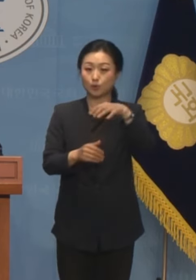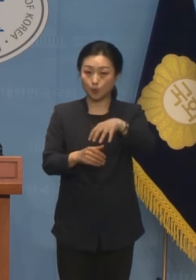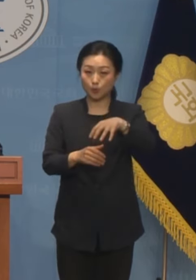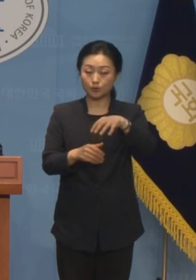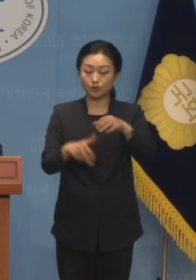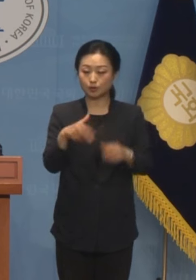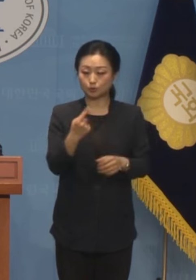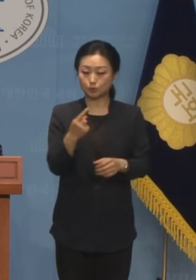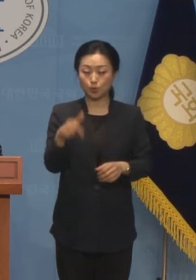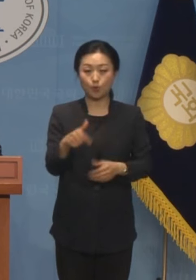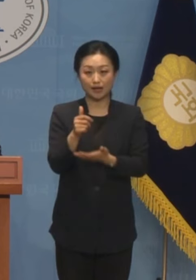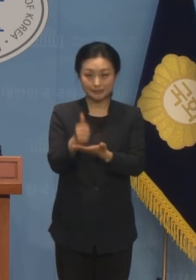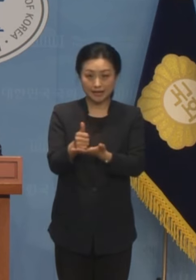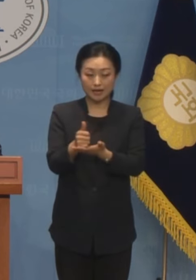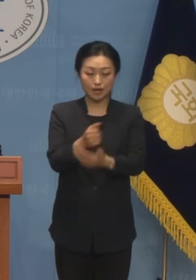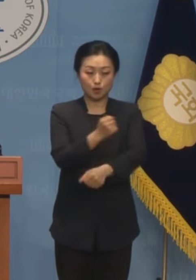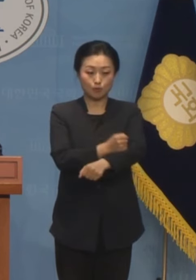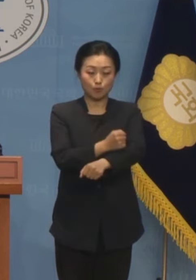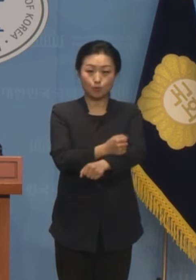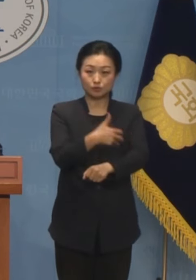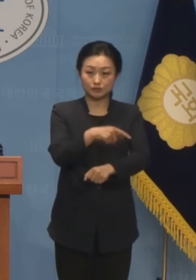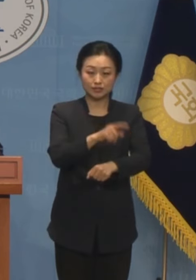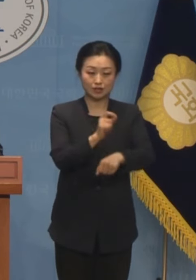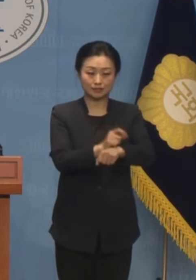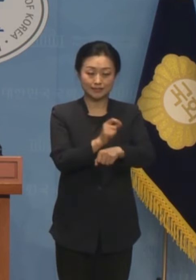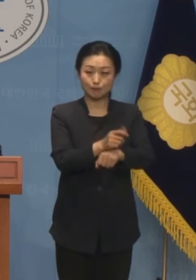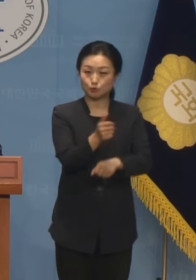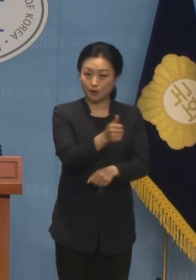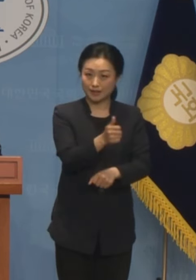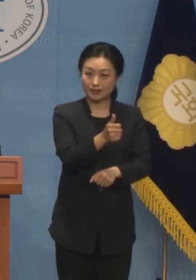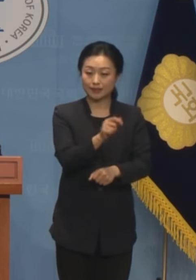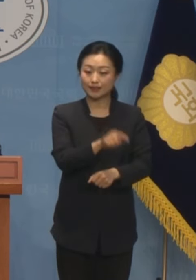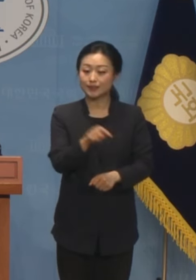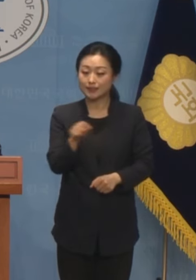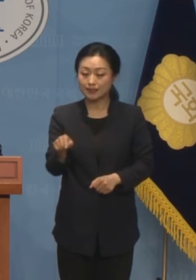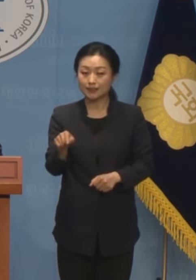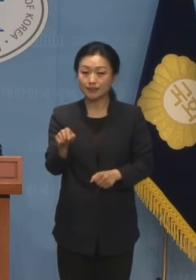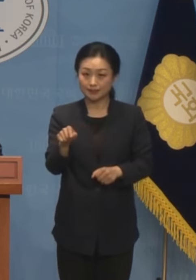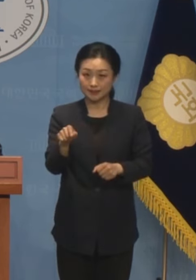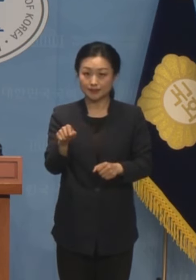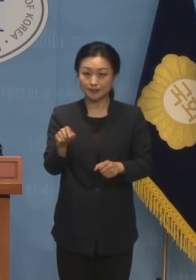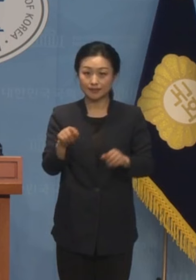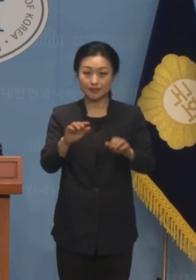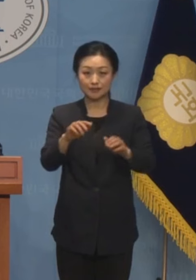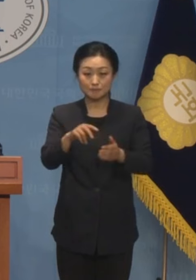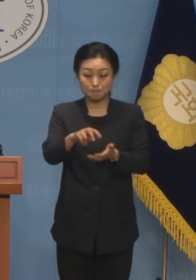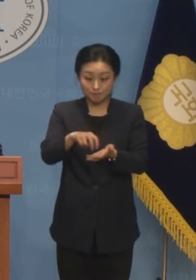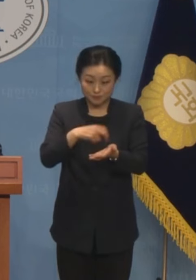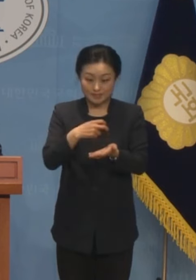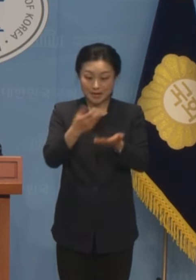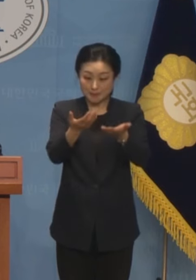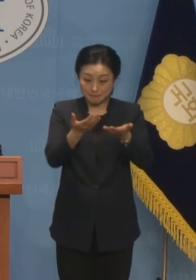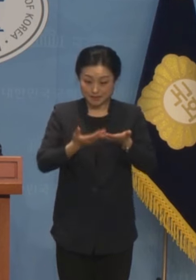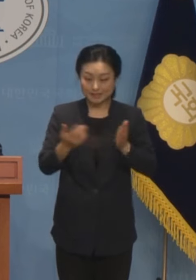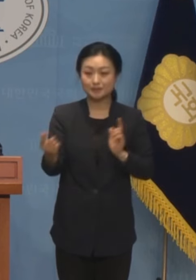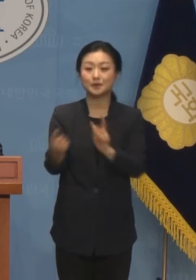조모과장, 보훈처의 송모사무관으로부터 관련된 연락을 받았다고 합니다.